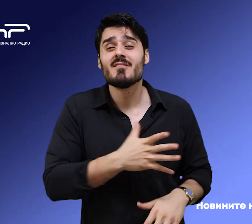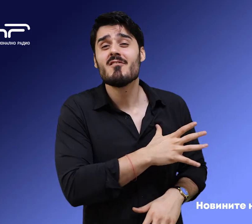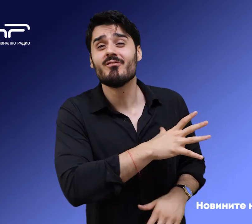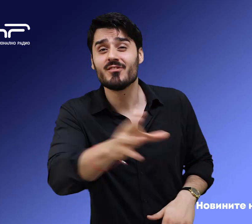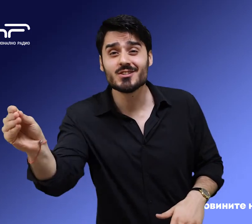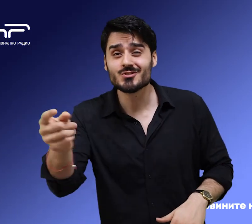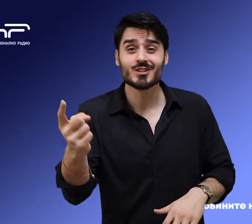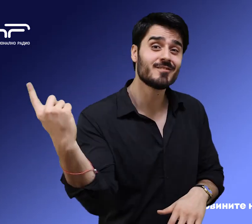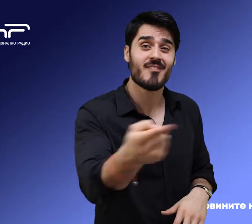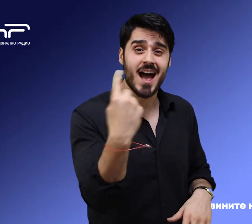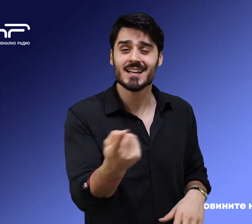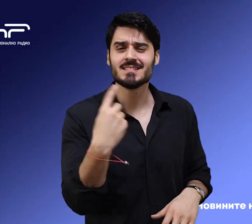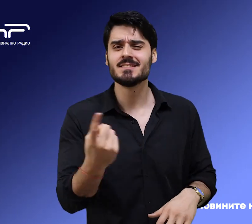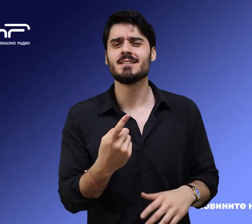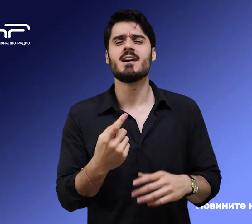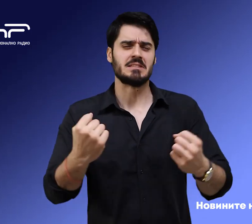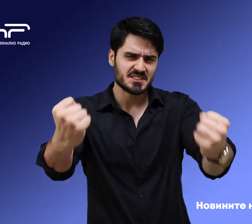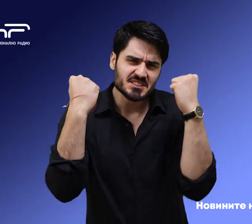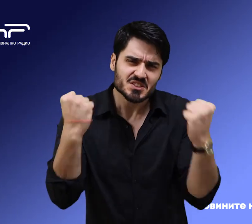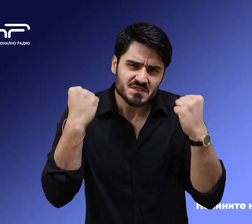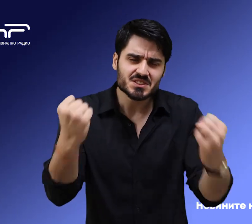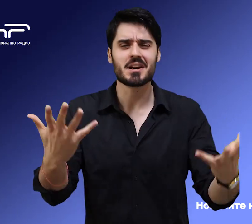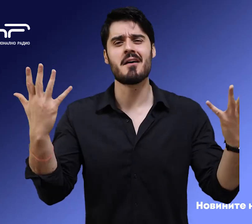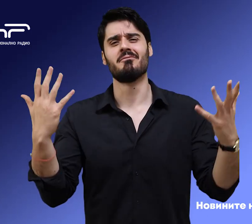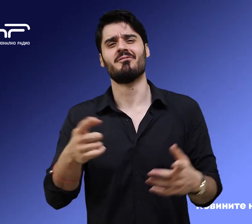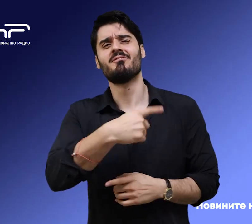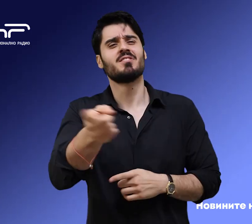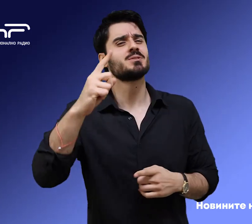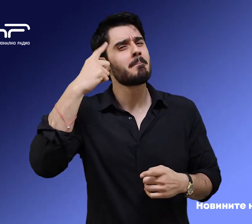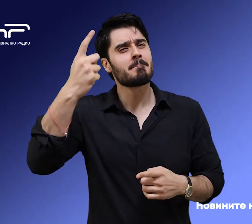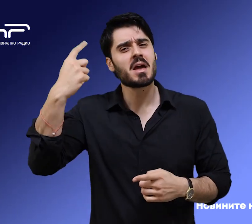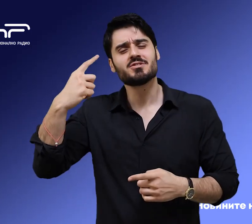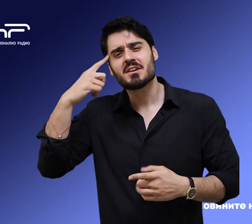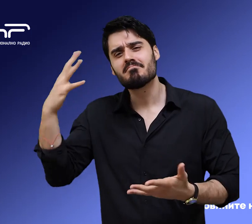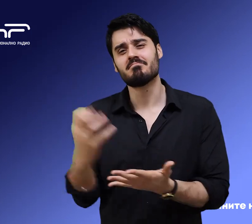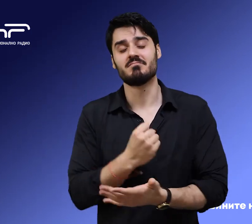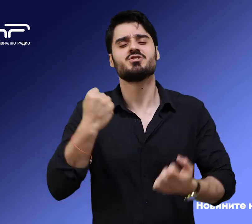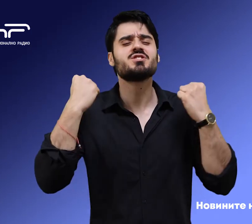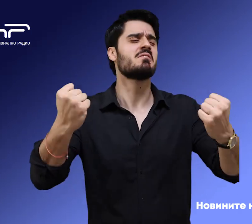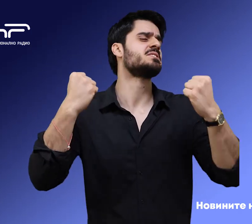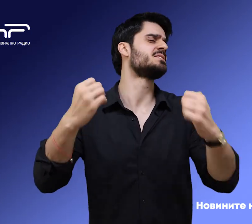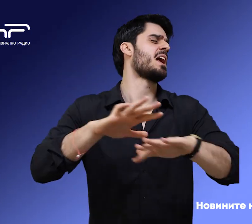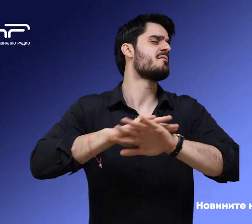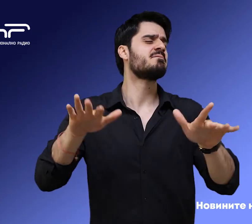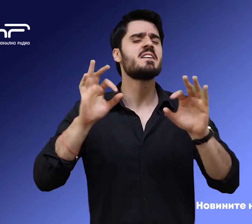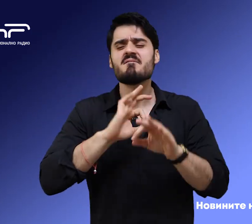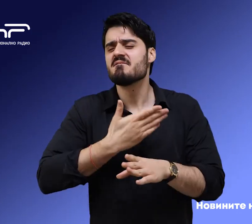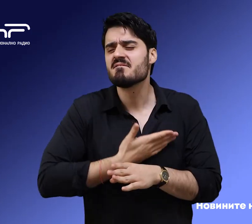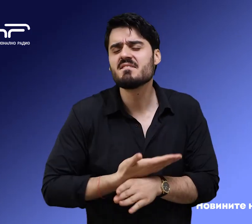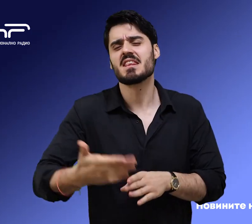слушатели на вас, преди всичко здраве и нека всички мечти се избъднат. Пожелавам живот и здраве, видя ги така да сме добри с